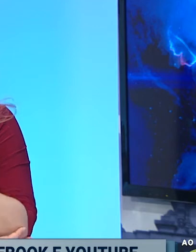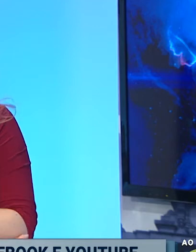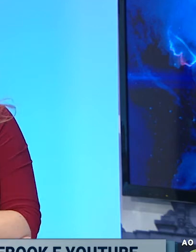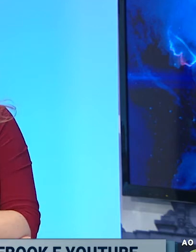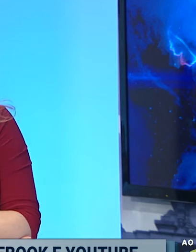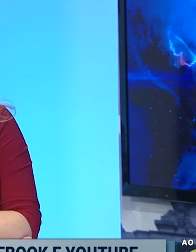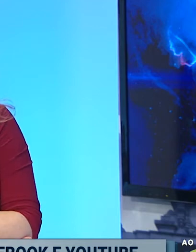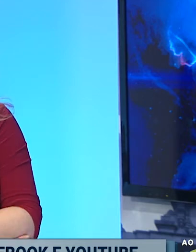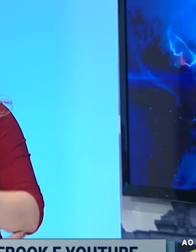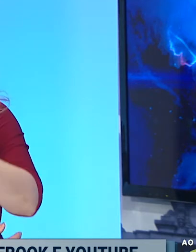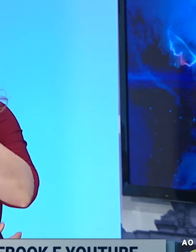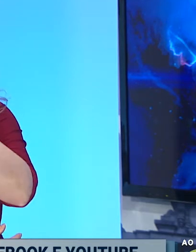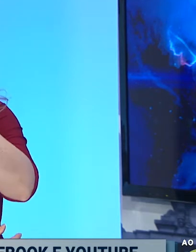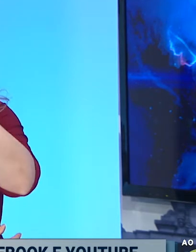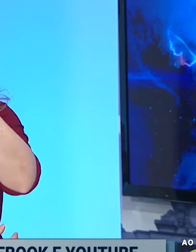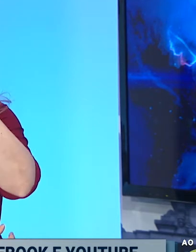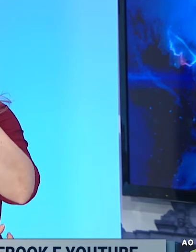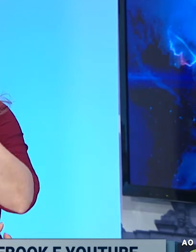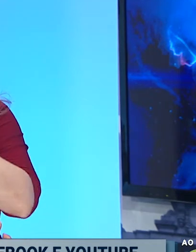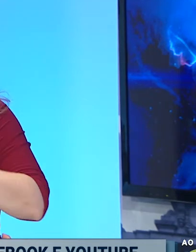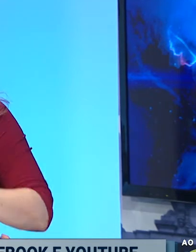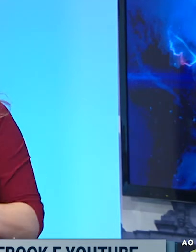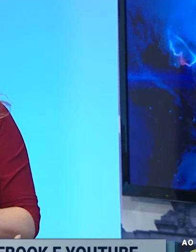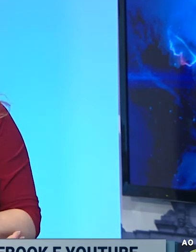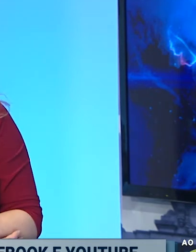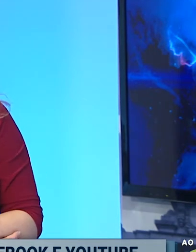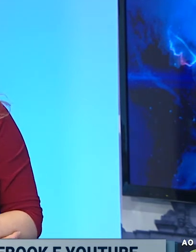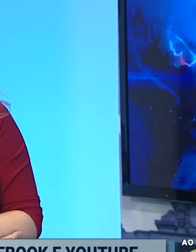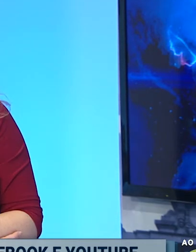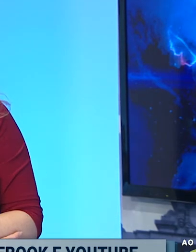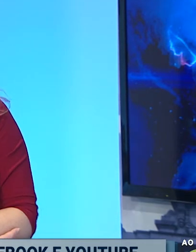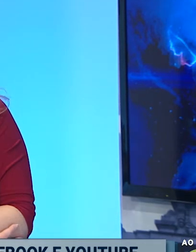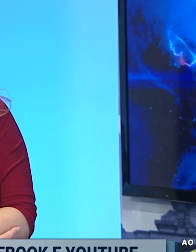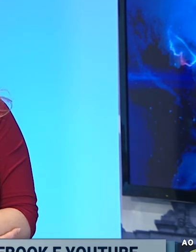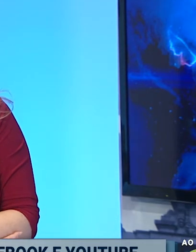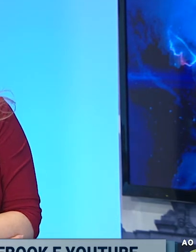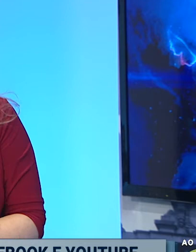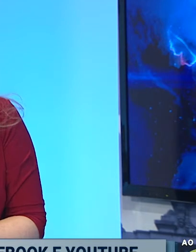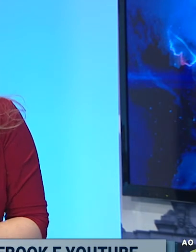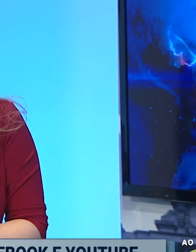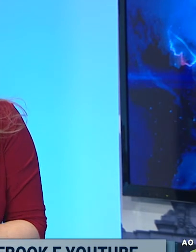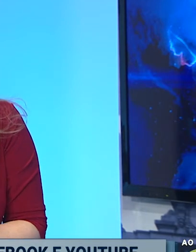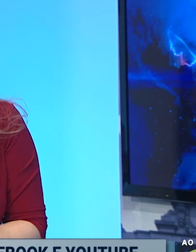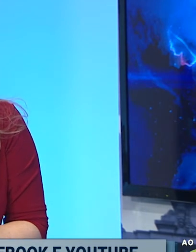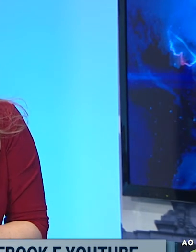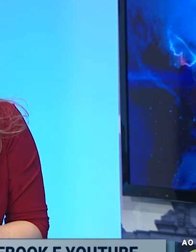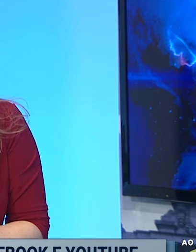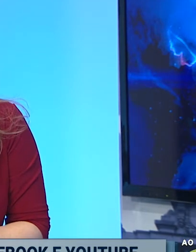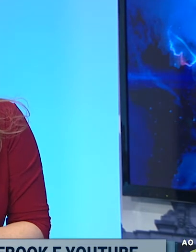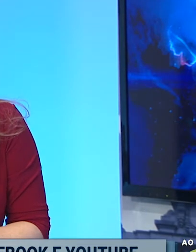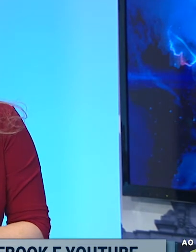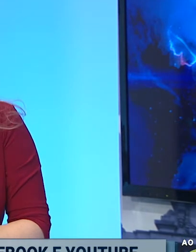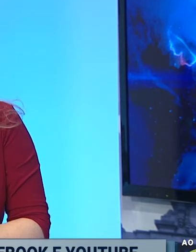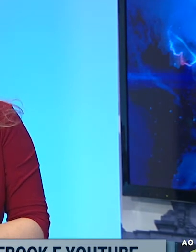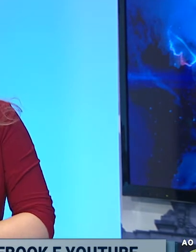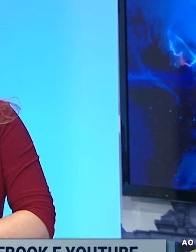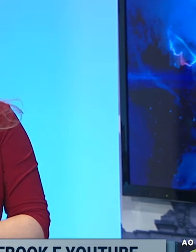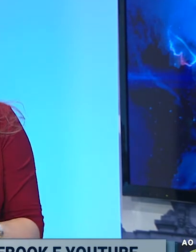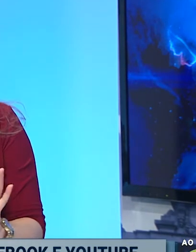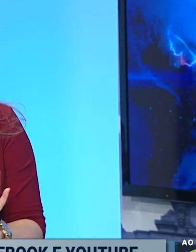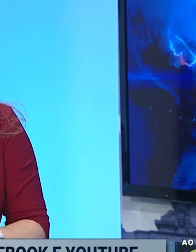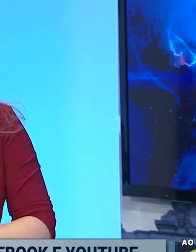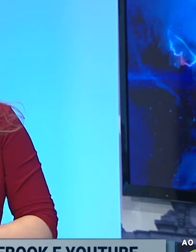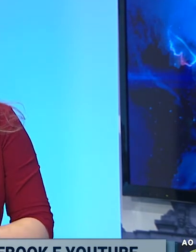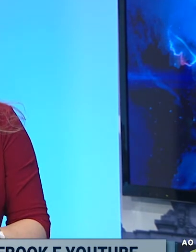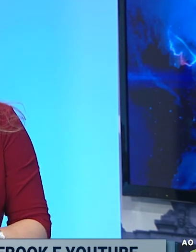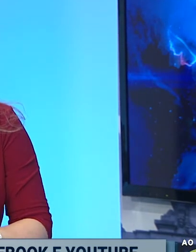Quer ver outra polêmica? Já vai comentando, é porque ontem nós lançamos aqui a enquete e virou uma brigaiada. Calma gente, é só